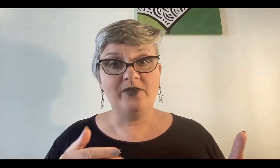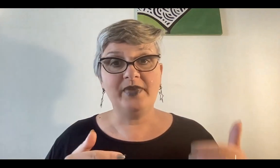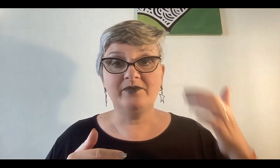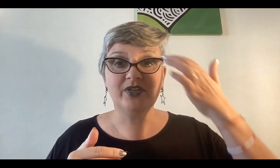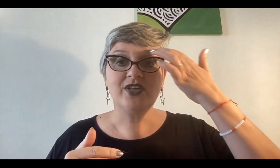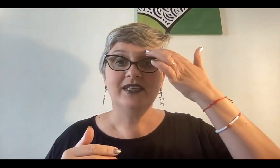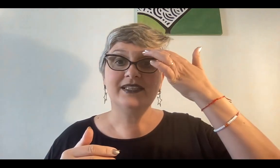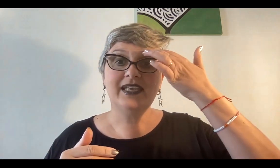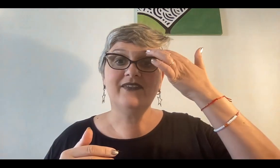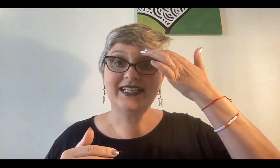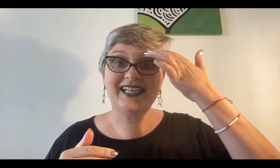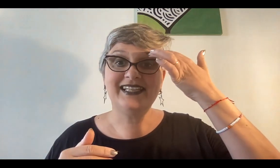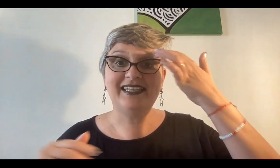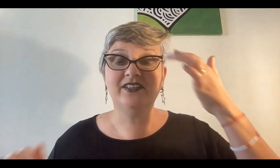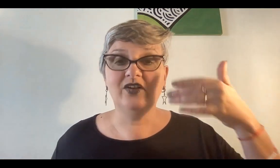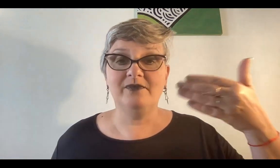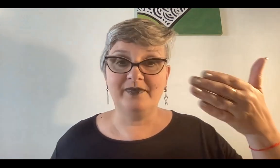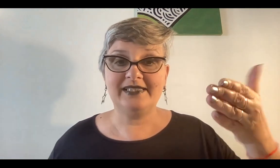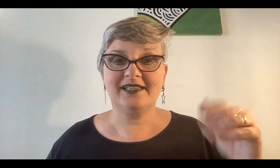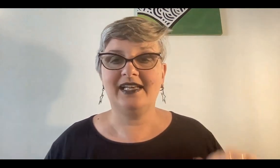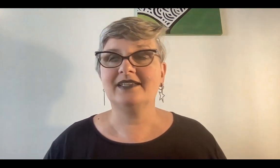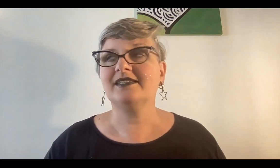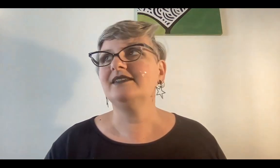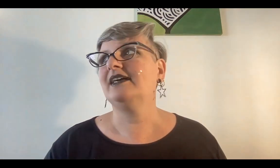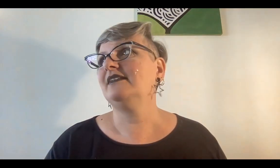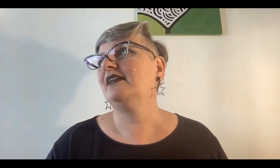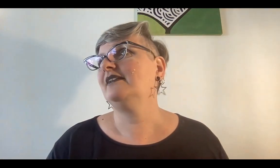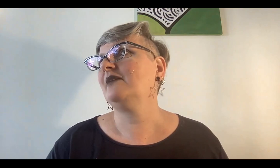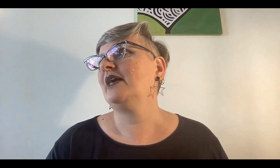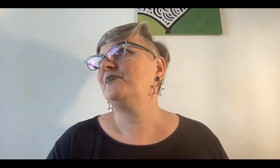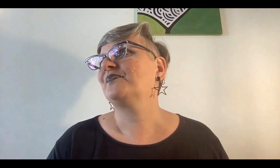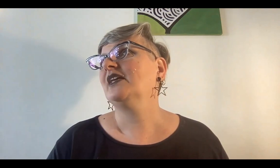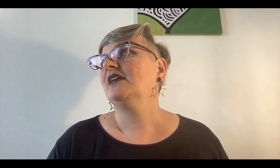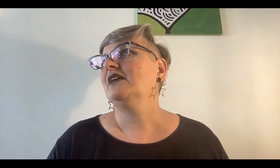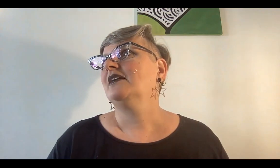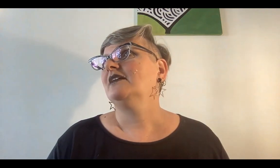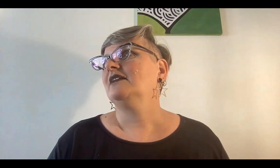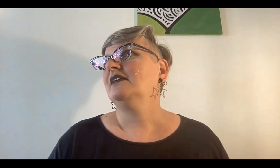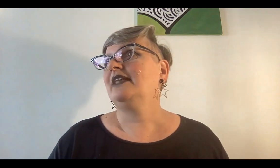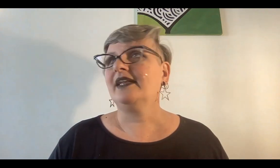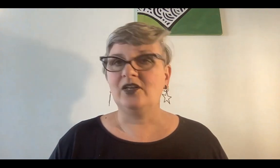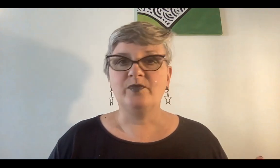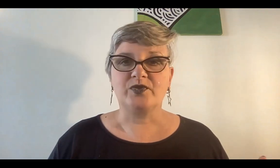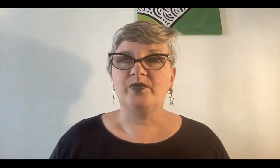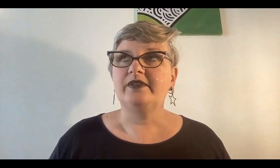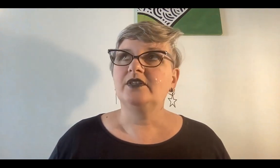los miembros que van a seguir teniendo más clases del tema. De regalo, por supuesto.